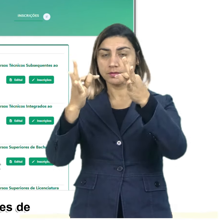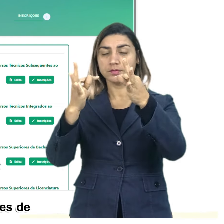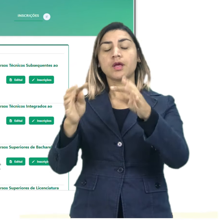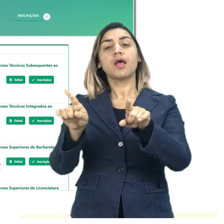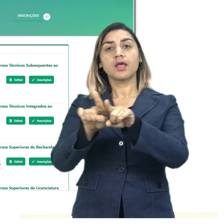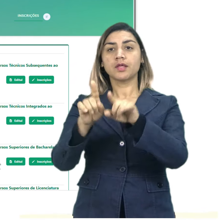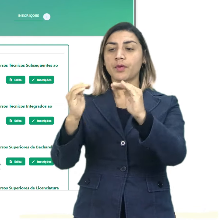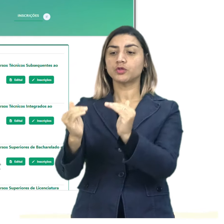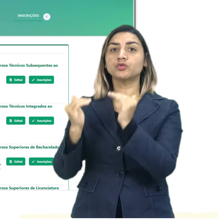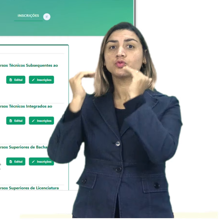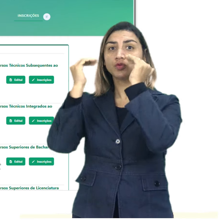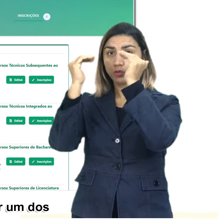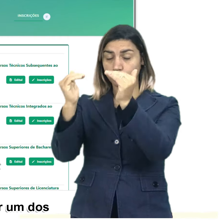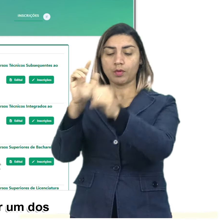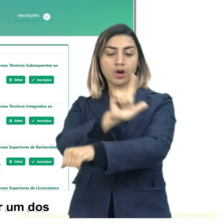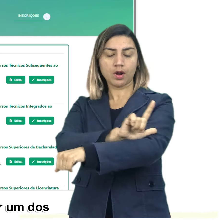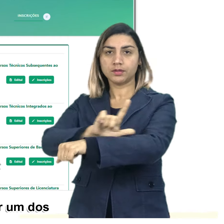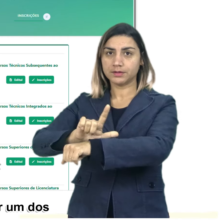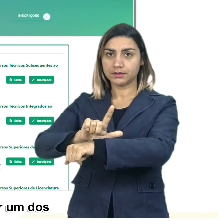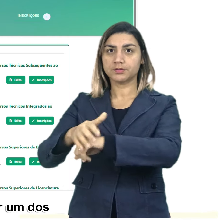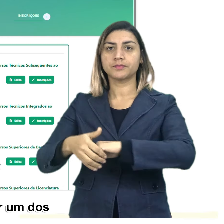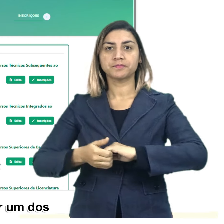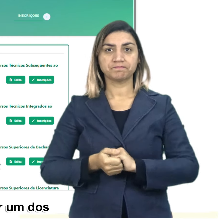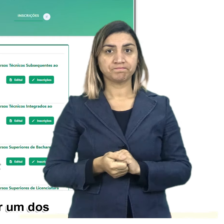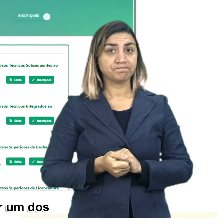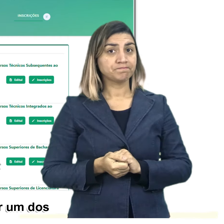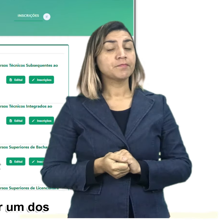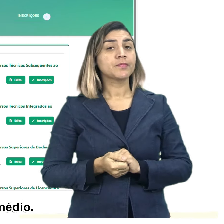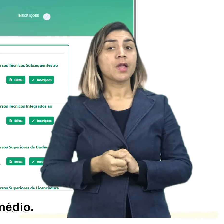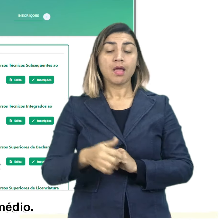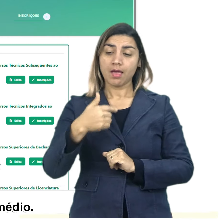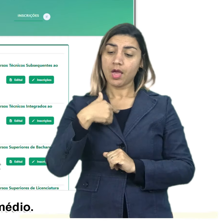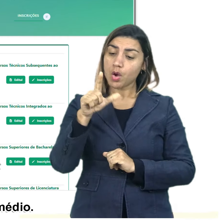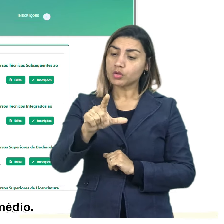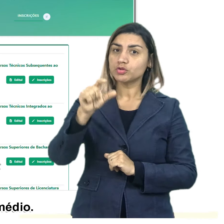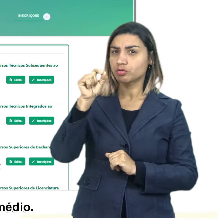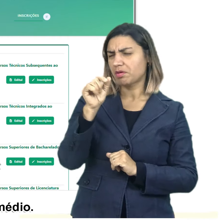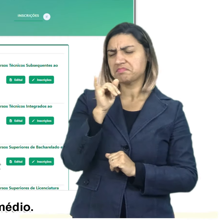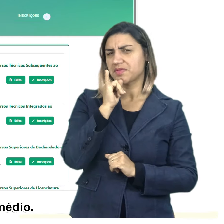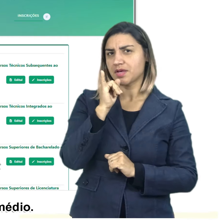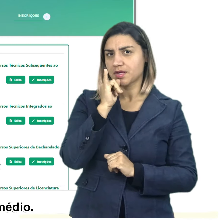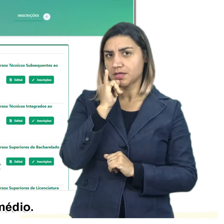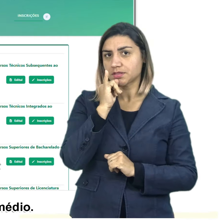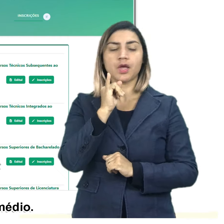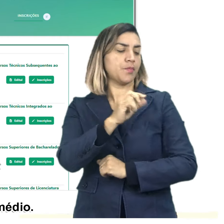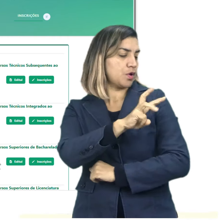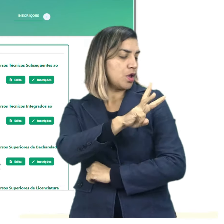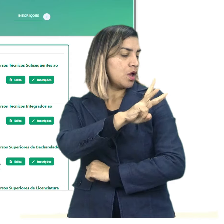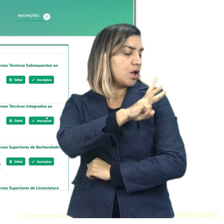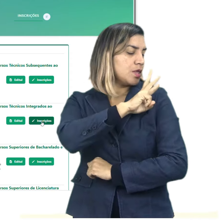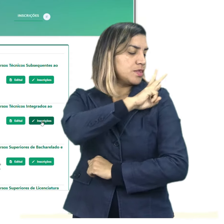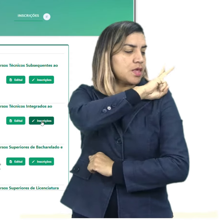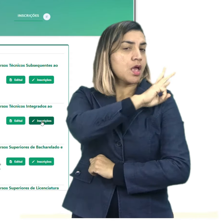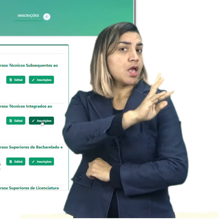superiores de licenciatura. No exemplo, nós vamos escolher um dos cursos integrados ao ensino